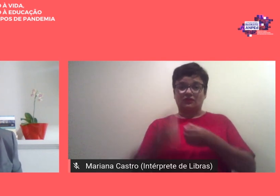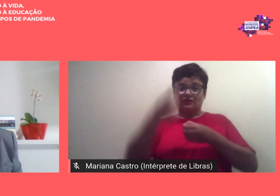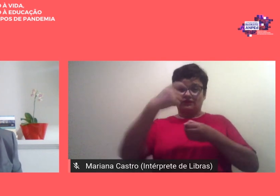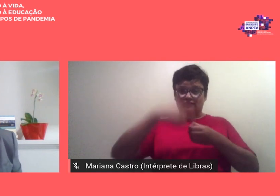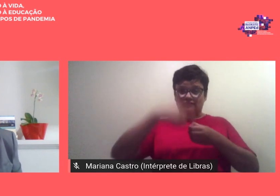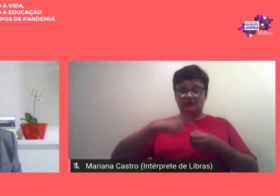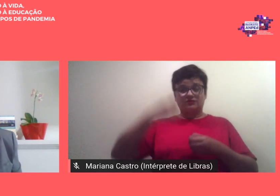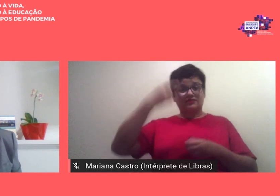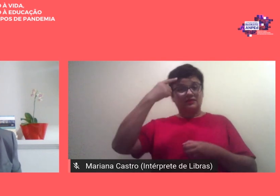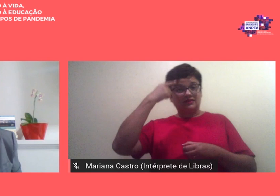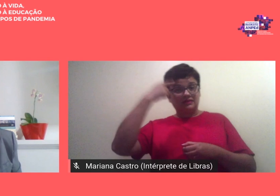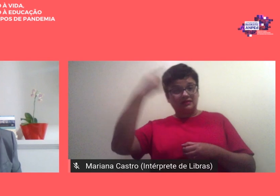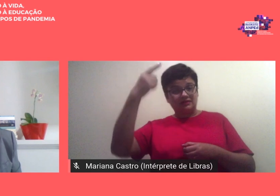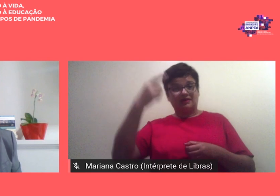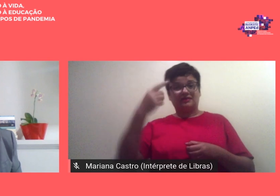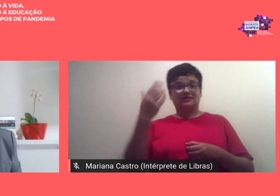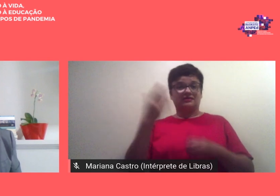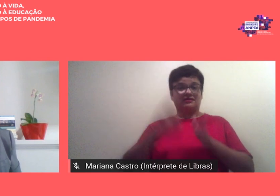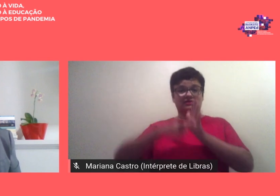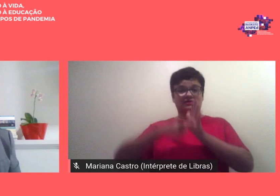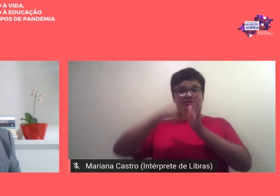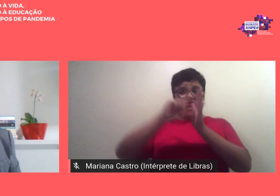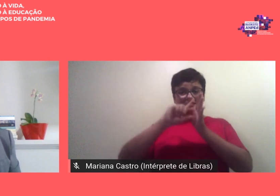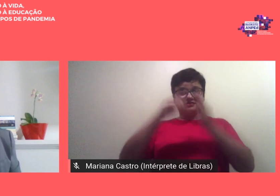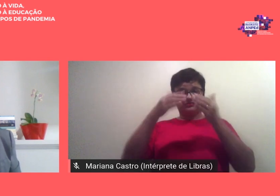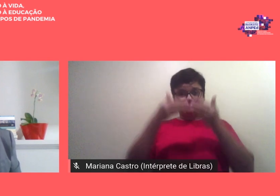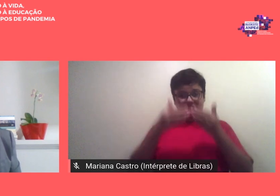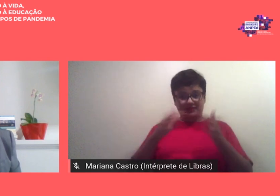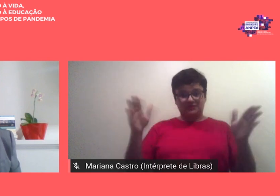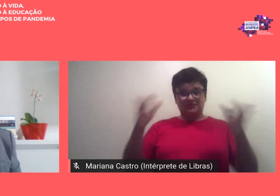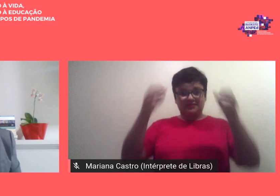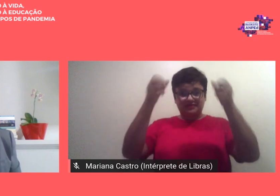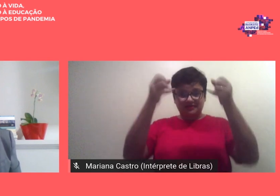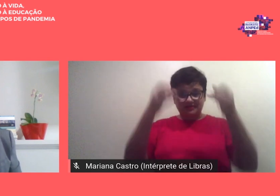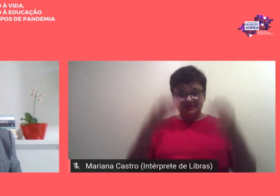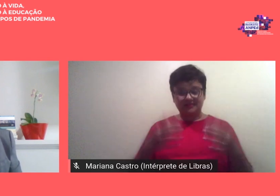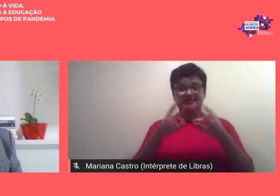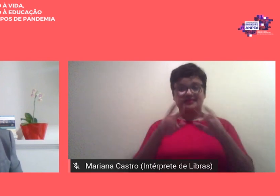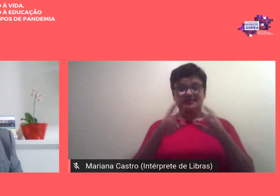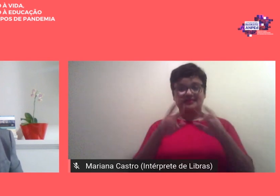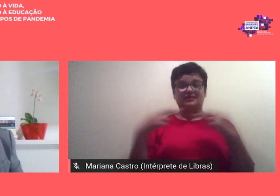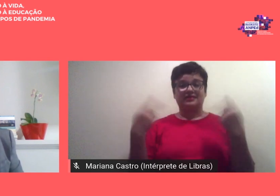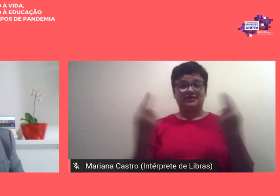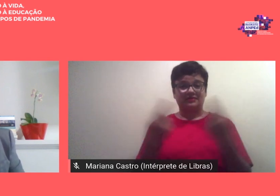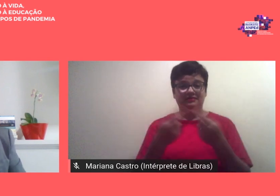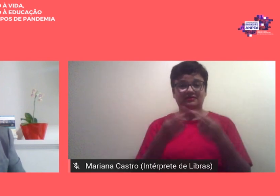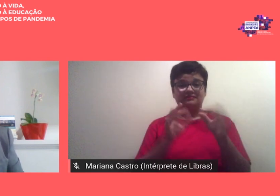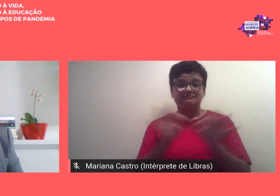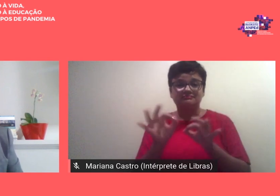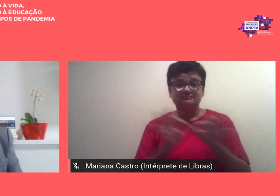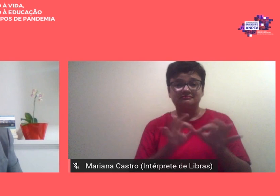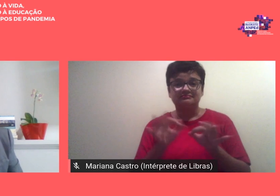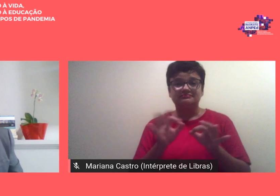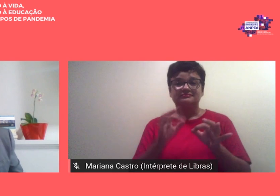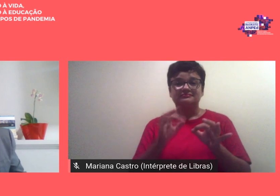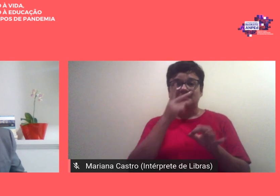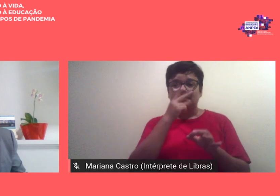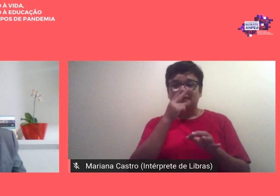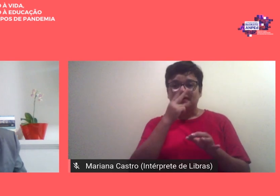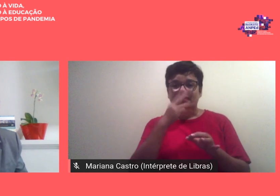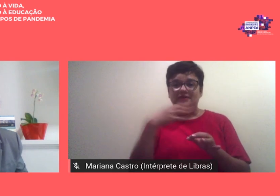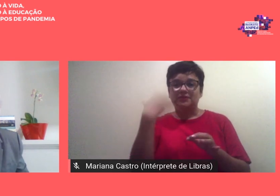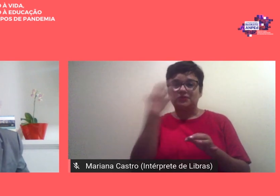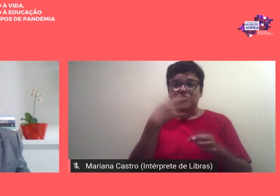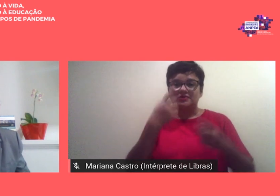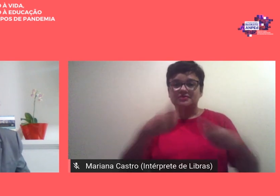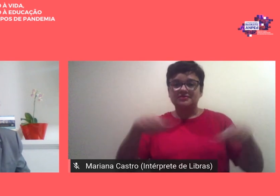apresentei na fala de abertura de que a reunião regional se organizou numa orquestração coletiva que a gente